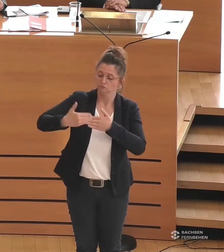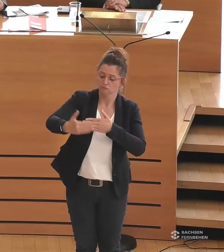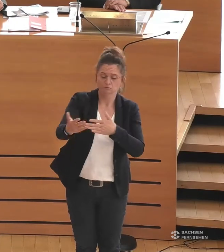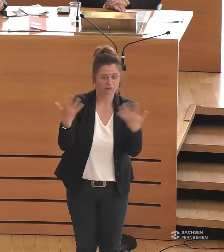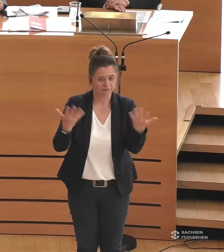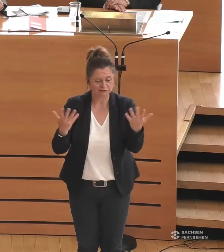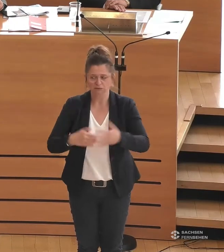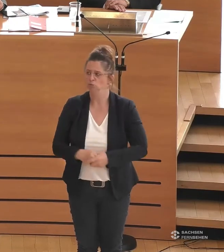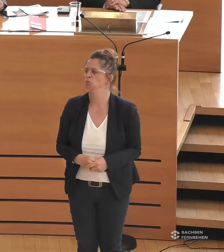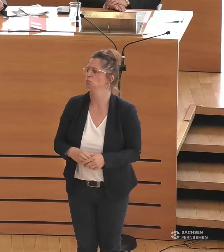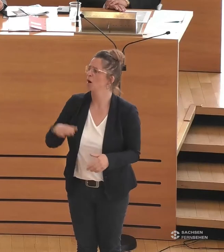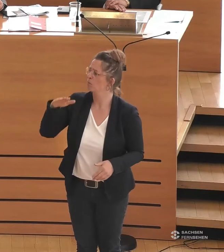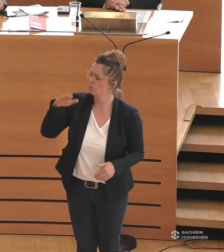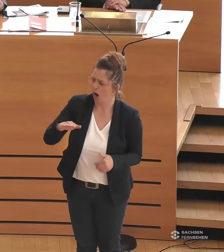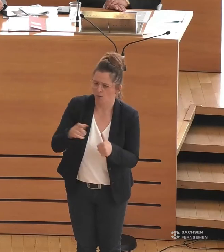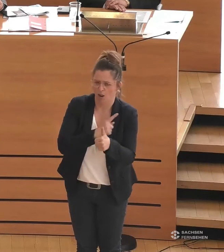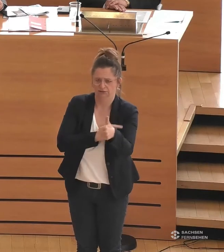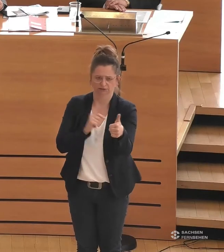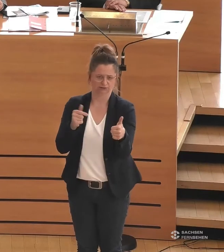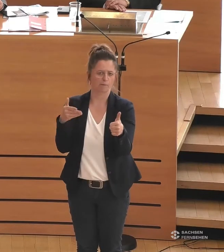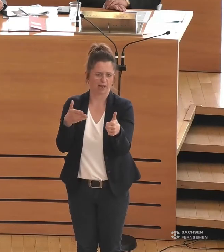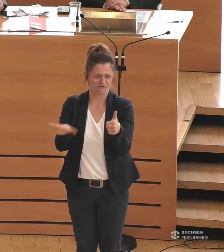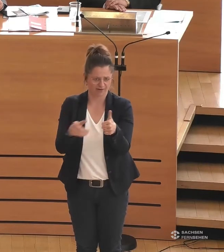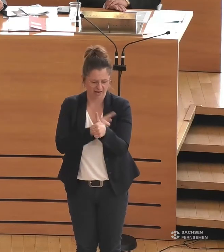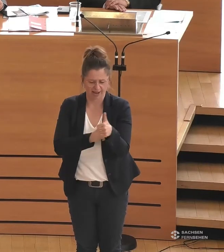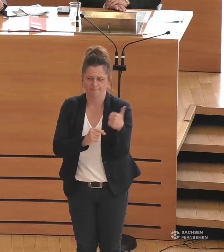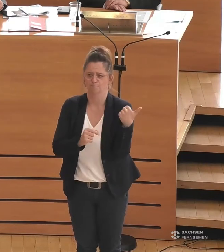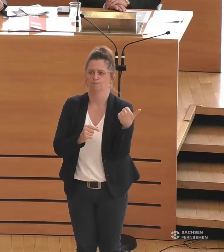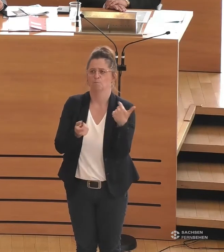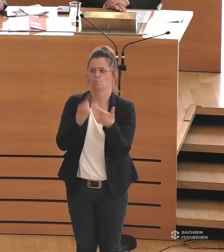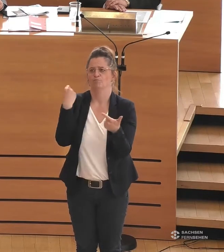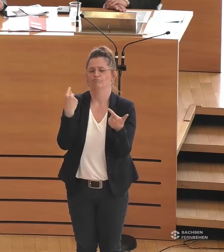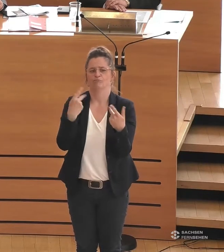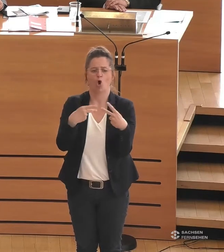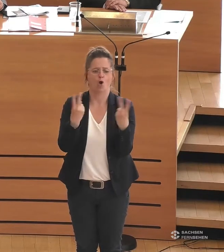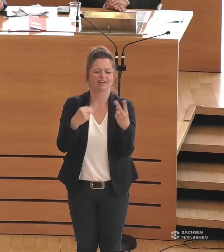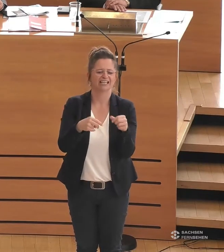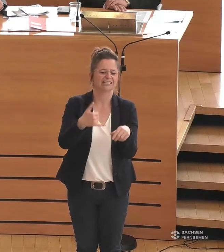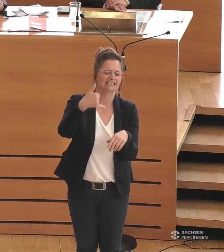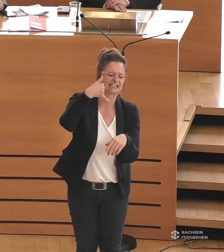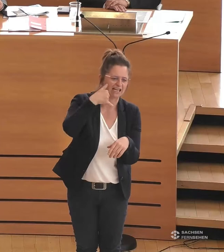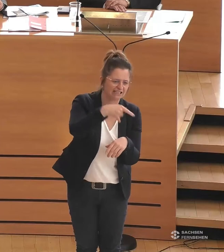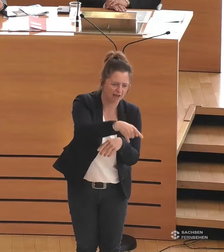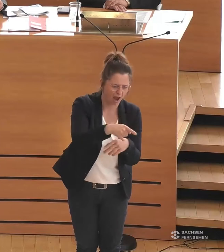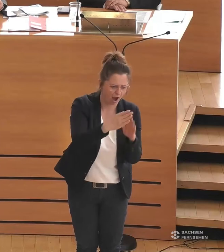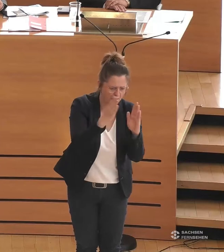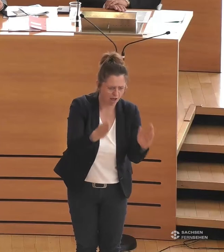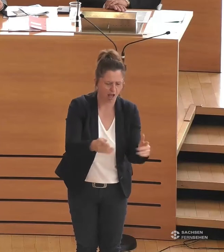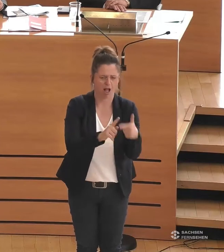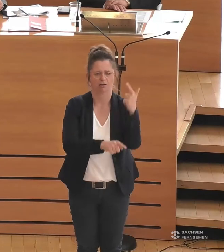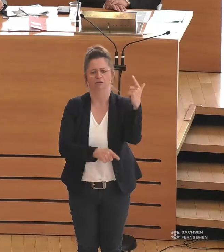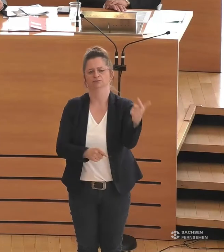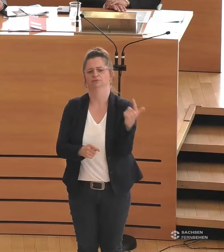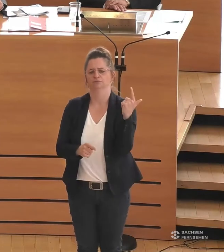Parkplätze, die barrierefrei gestaltet werden können mit dem Geld. Es sind öffentliche Sanitäranlagen, die barrierefrei